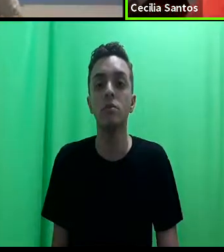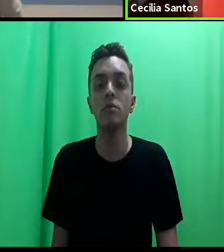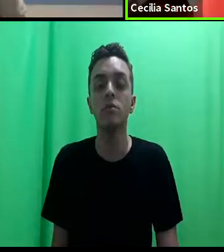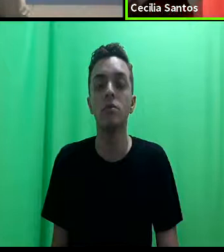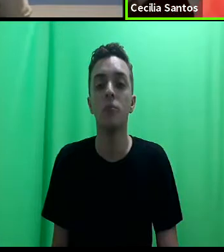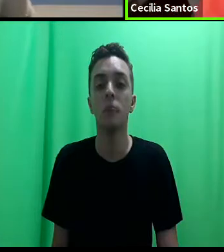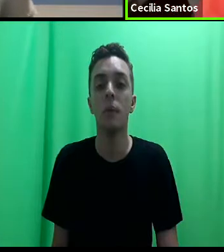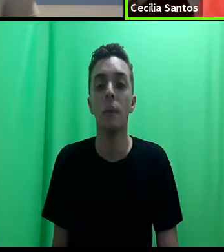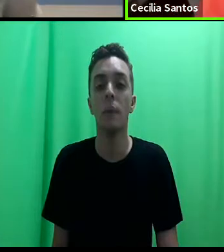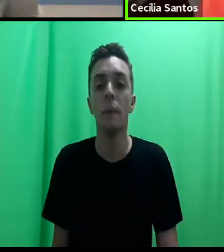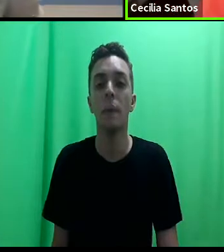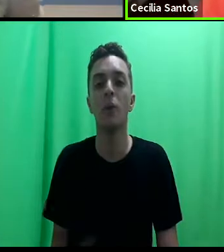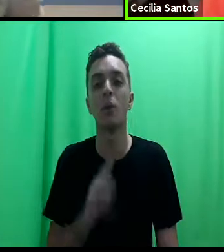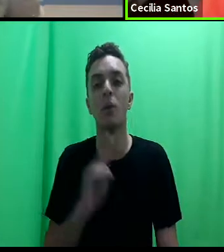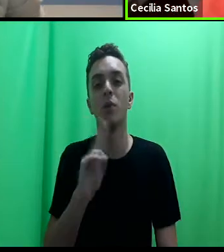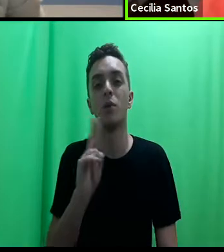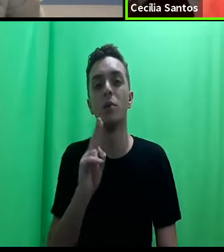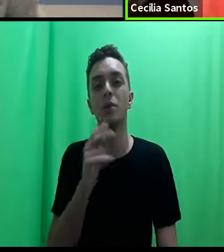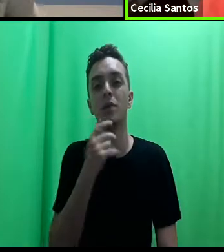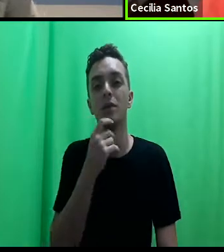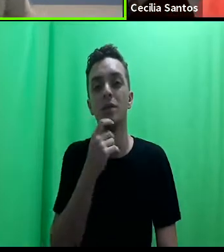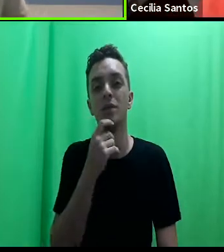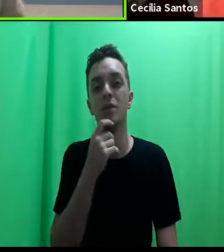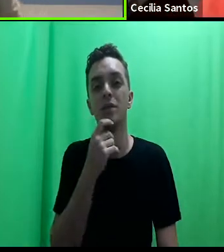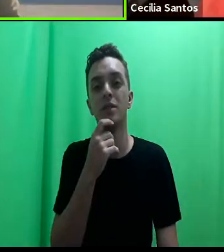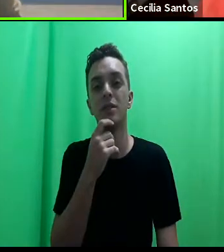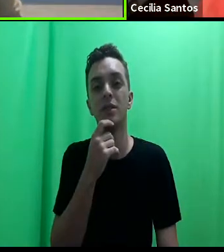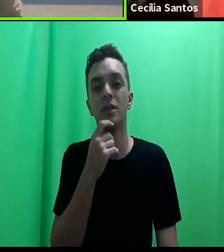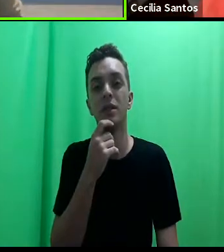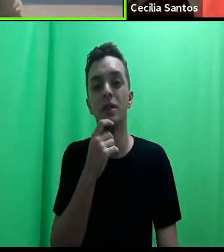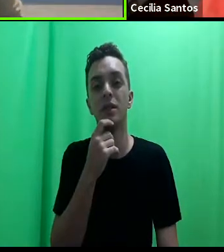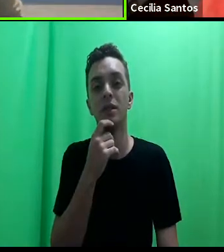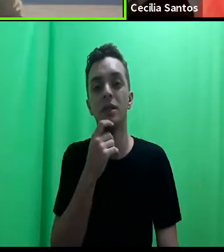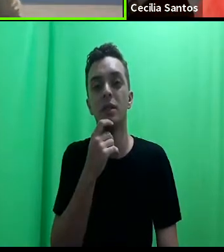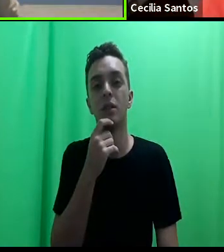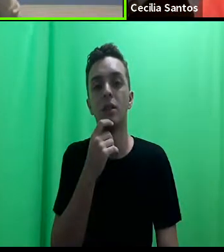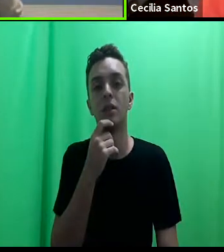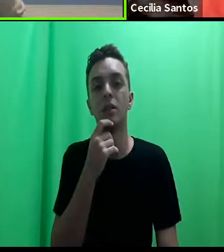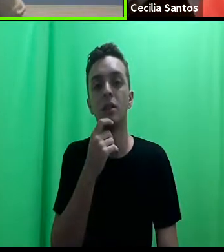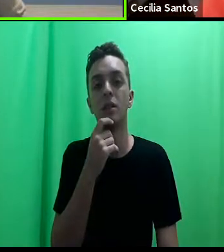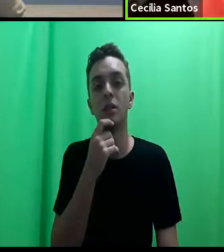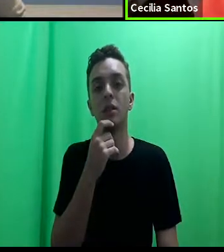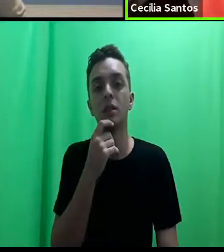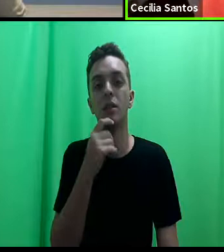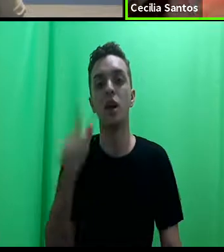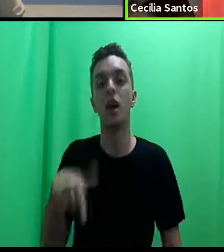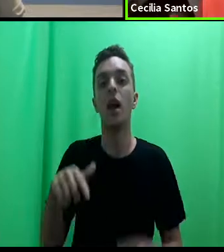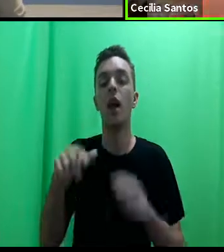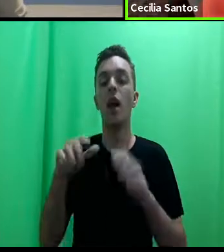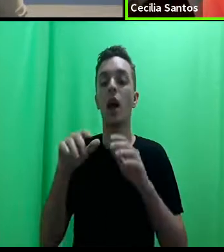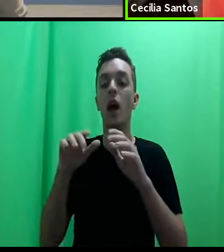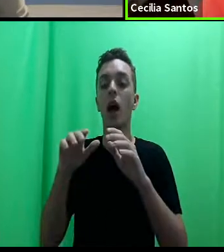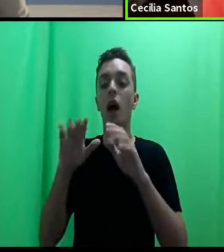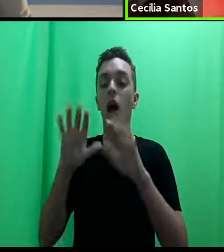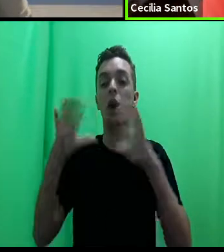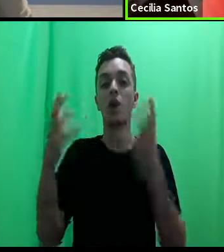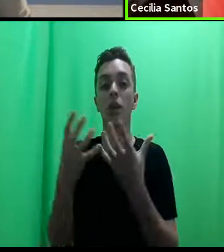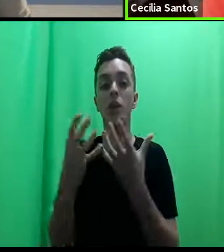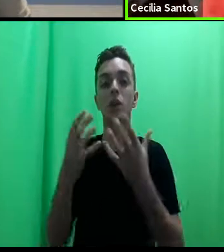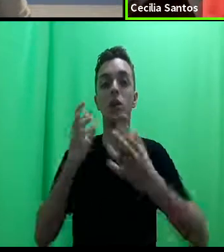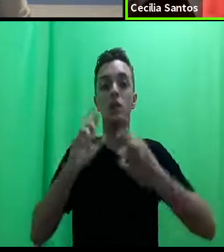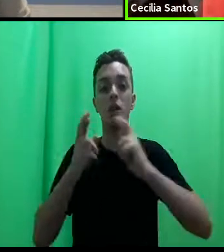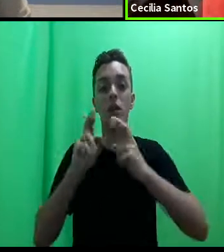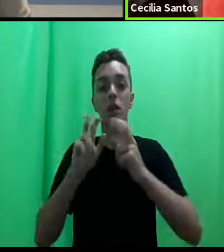como é que se chama? O comitê para eliminar... É a convenção, não tem o CIDOL.